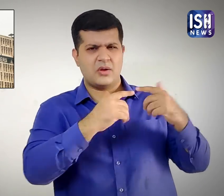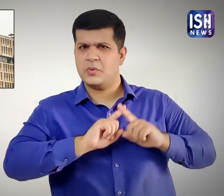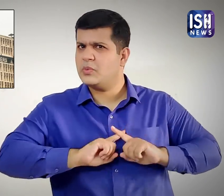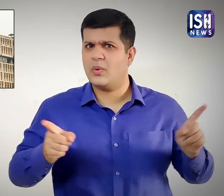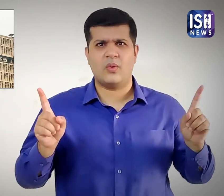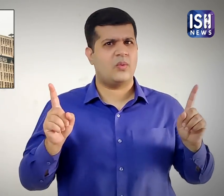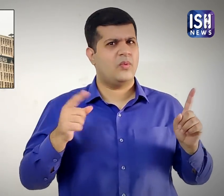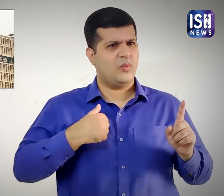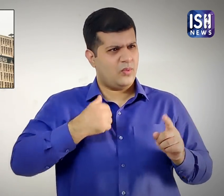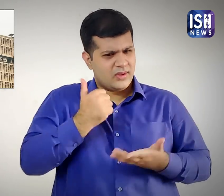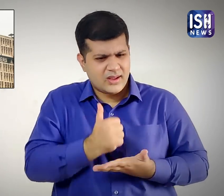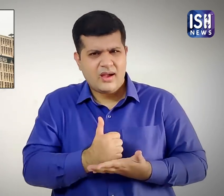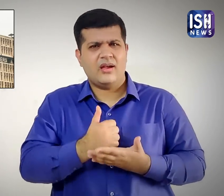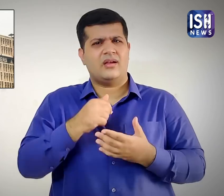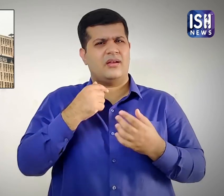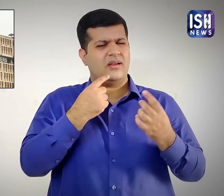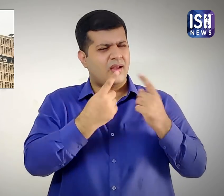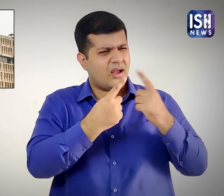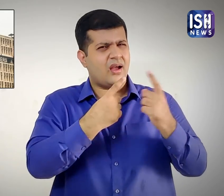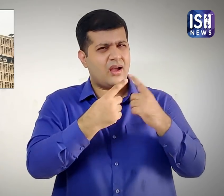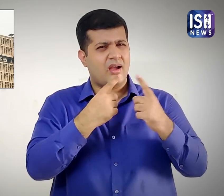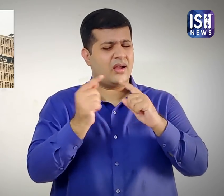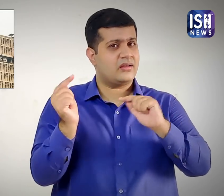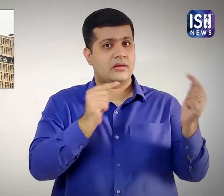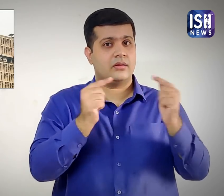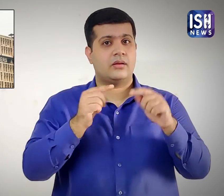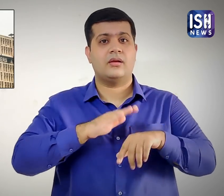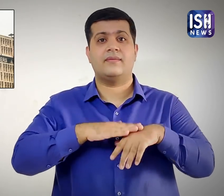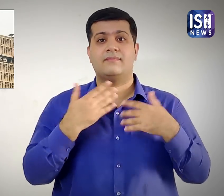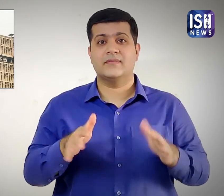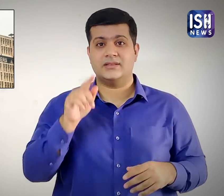पुलीस की अनुचित बरबरता का विरोध करने के लिए भाग लिया।